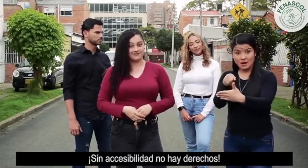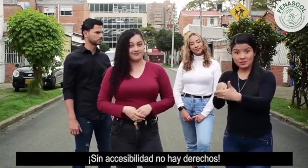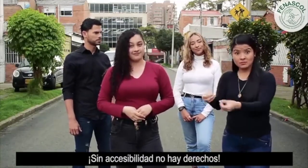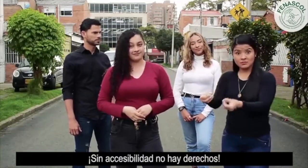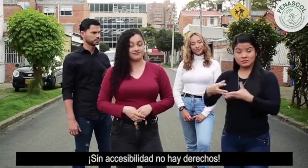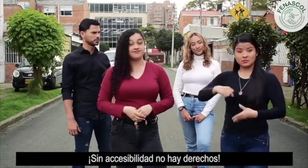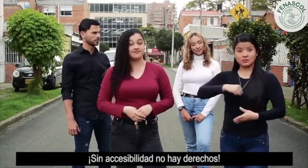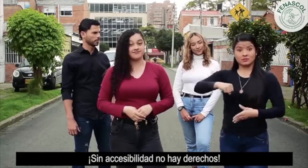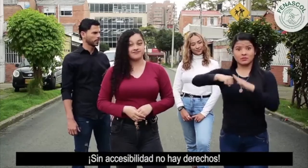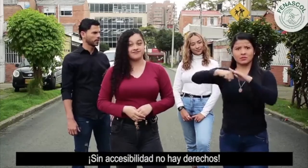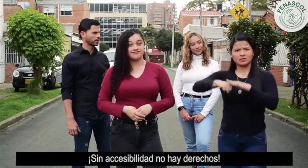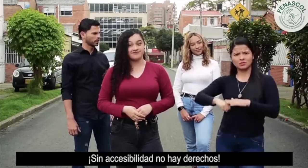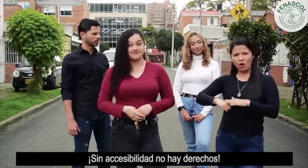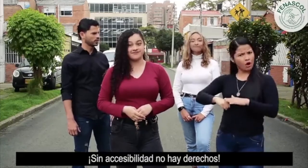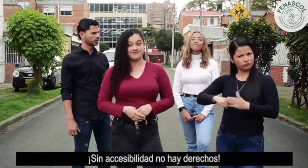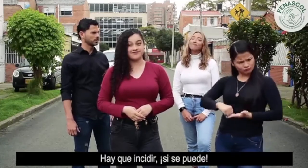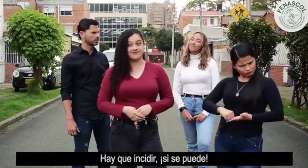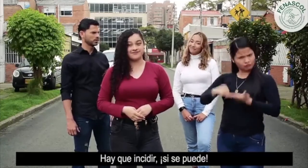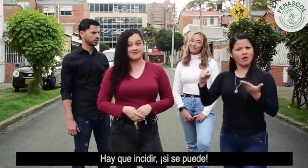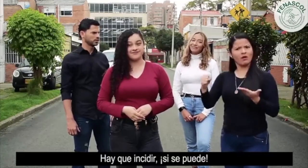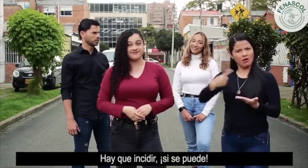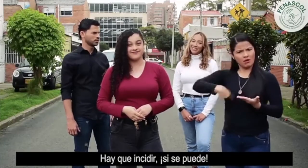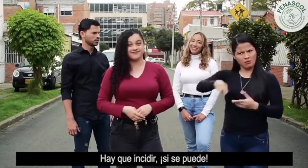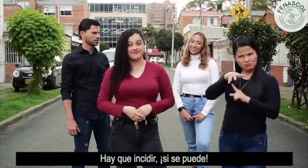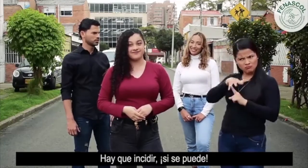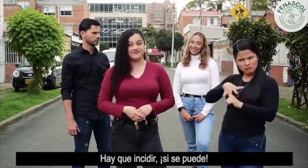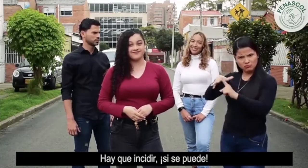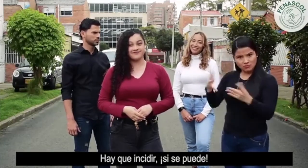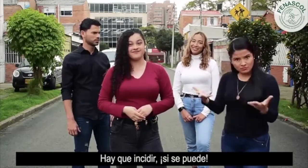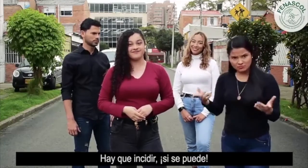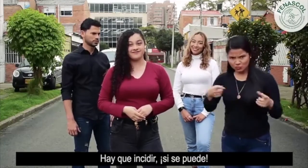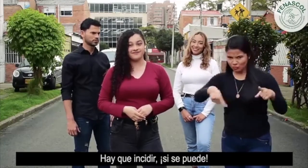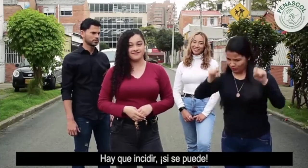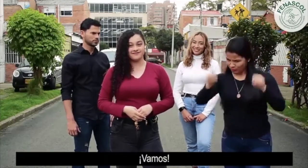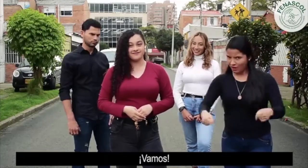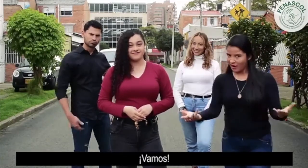no hay derechos. Hay que incidir. Sí se puede. Vamos.